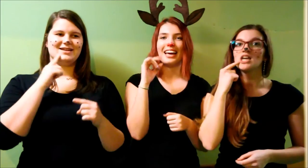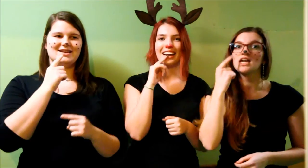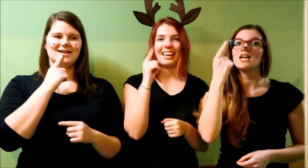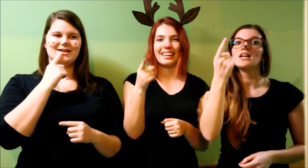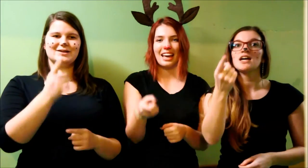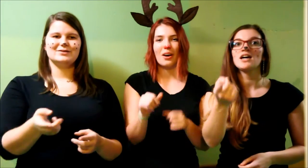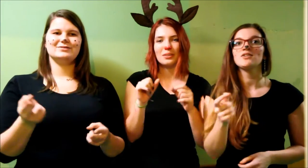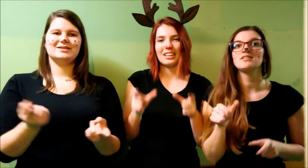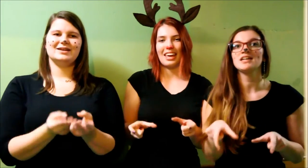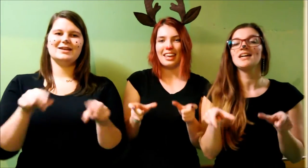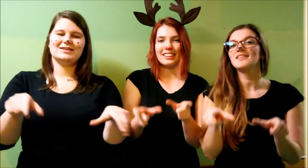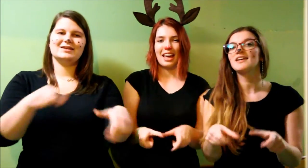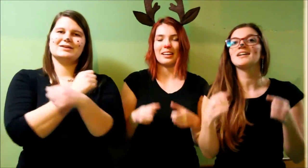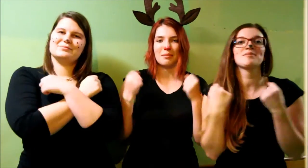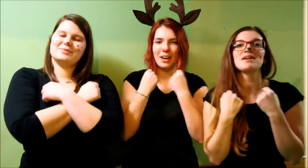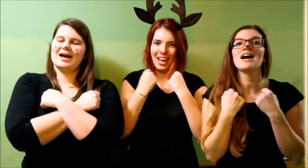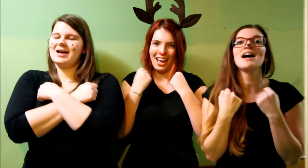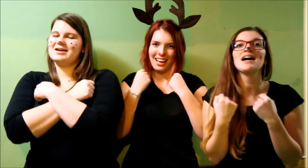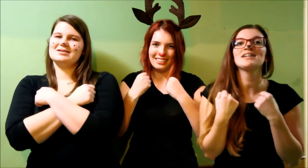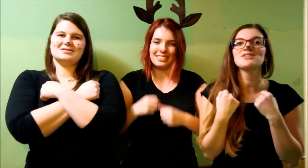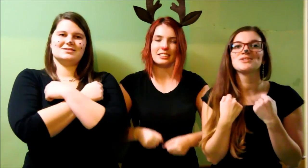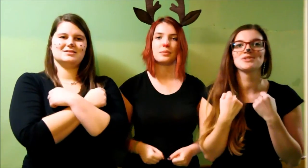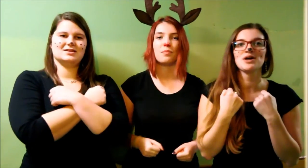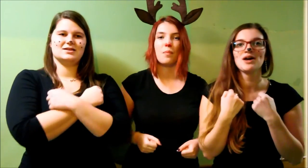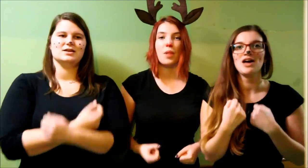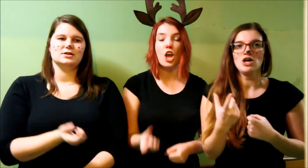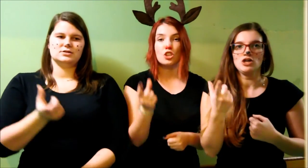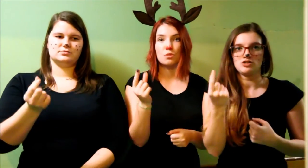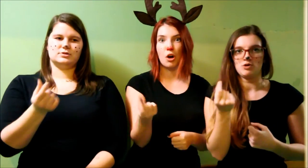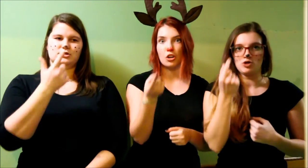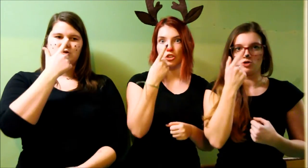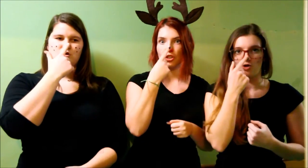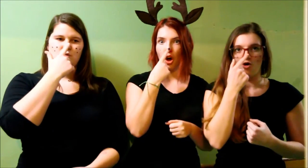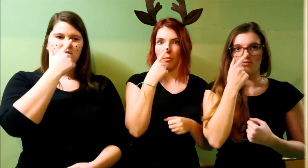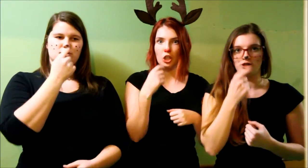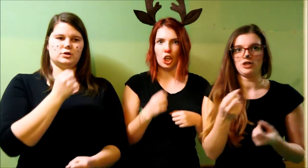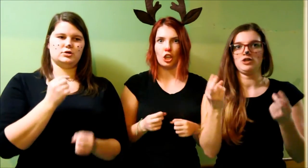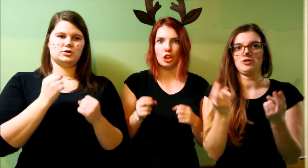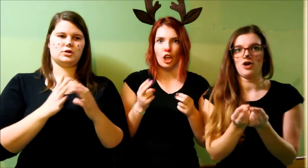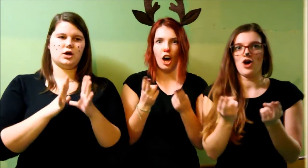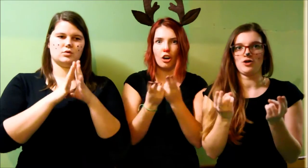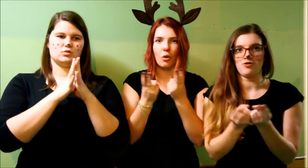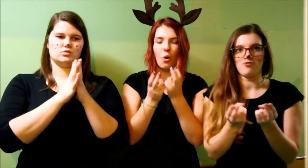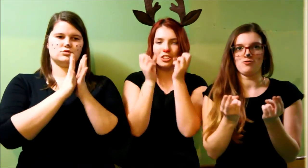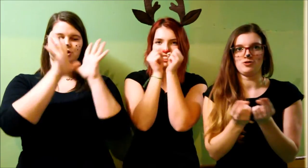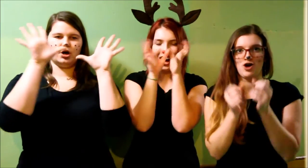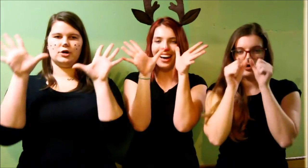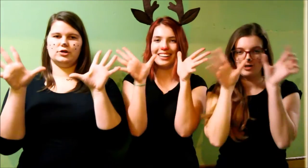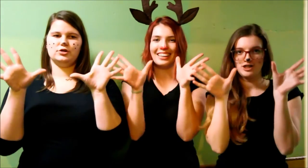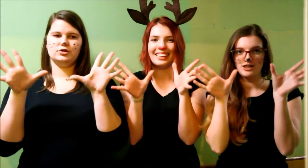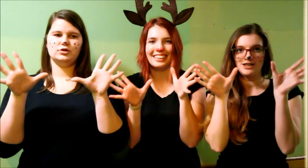rekel dedek mraz. Smrčkom, tako žari,